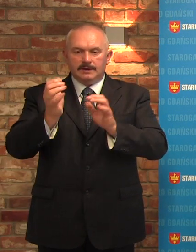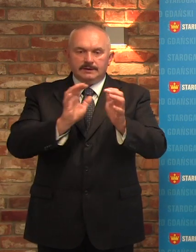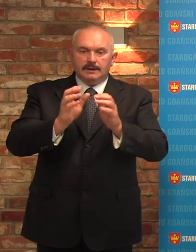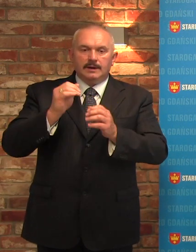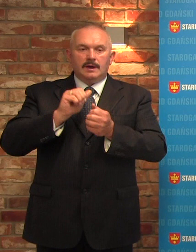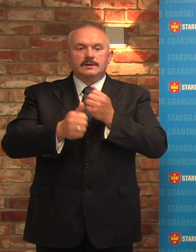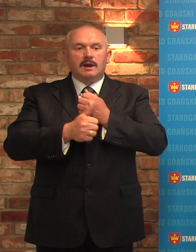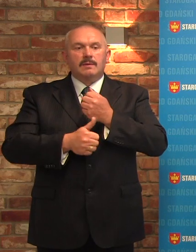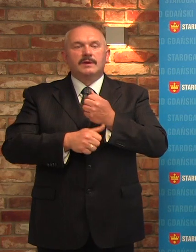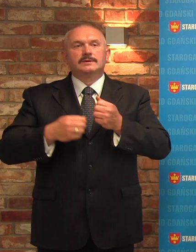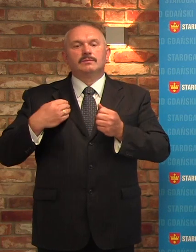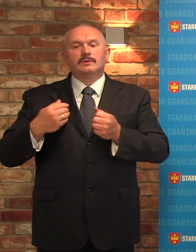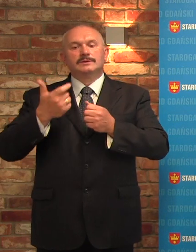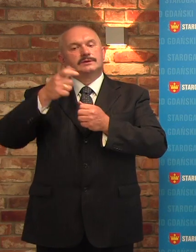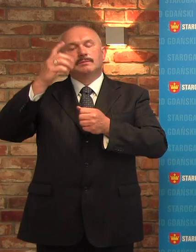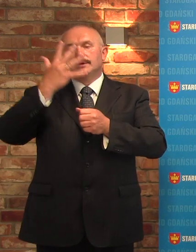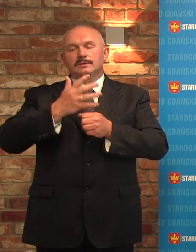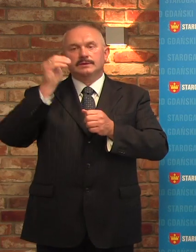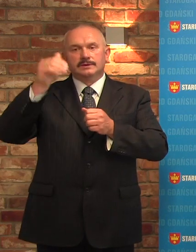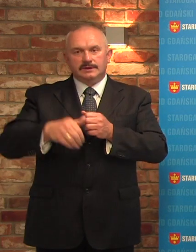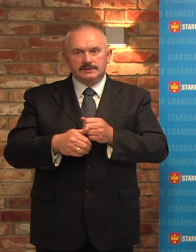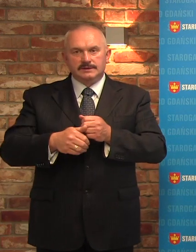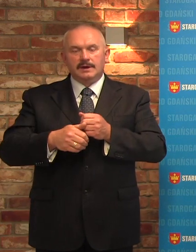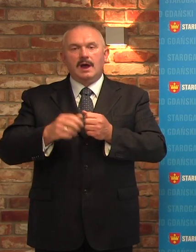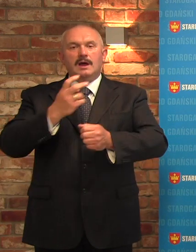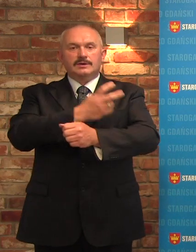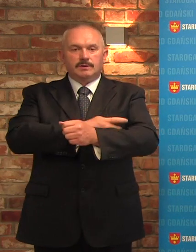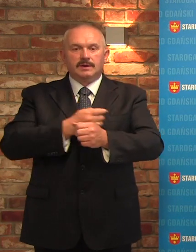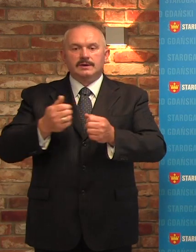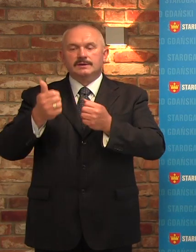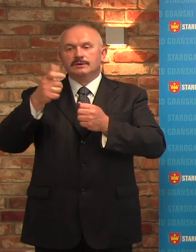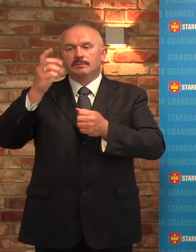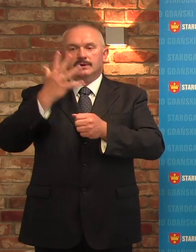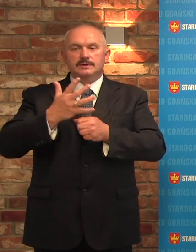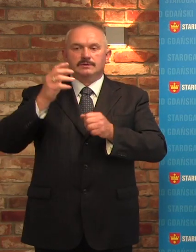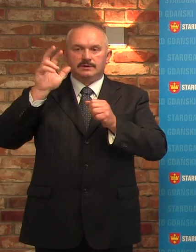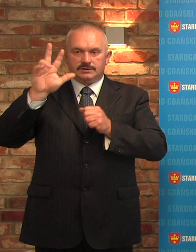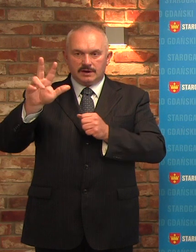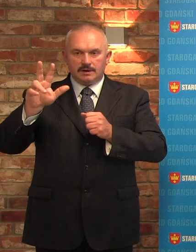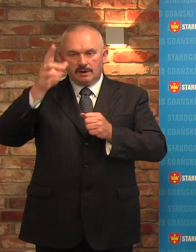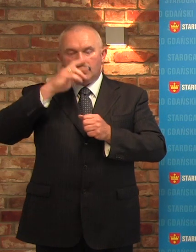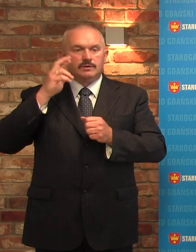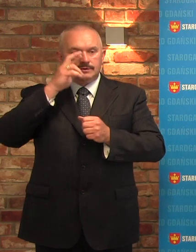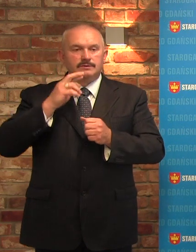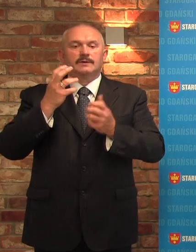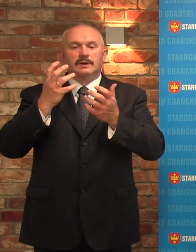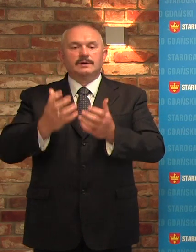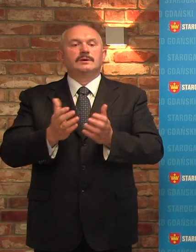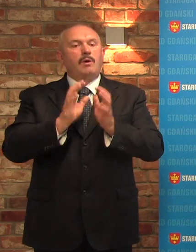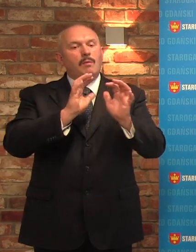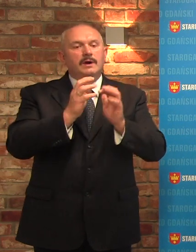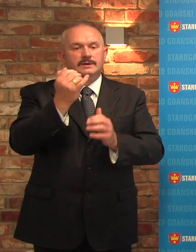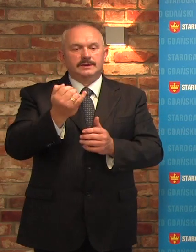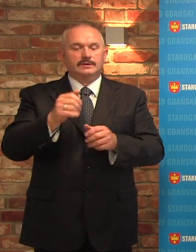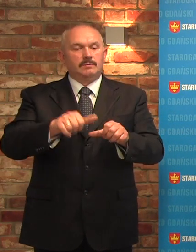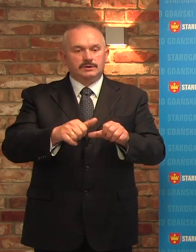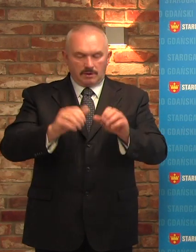150 rodziców, a na sierpnie 153. Jeśli jakiś z rodziców chciałby jeszcze zgłosić swoje dziecko do